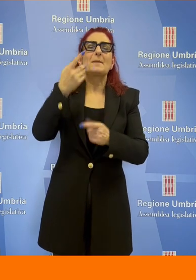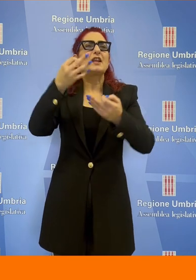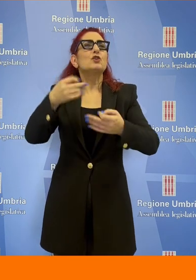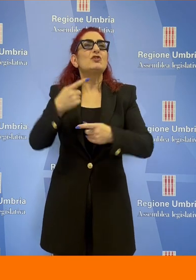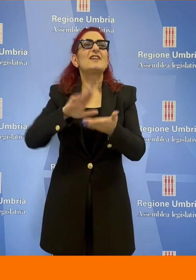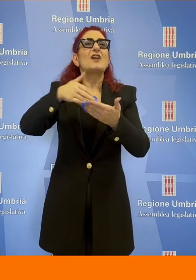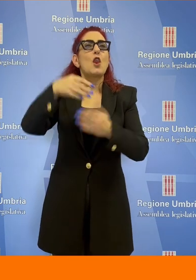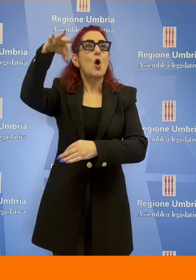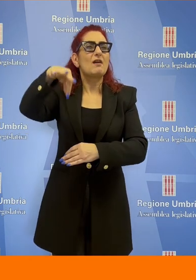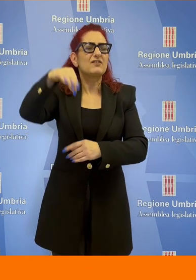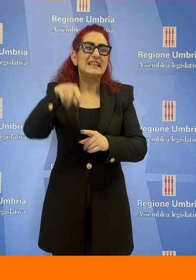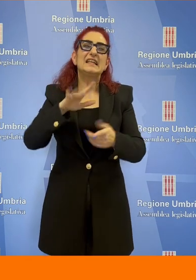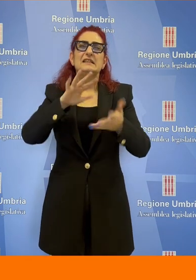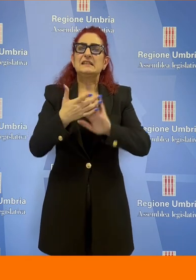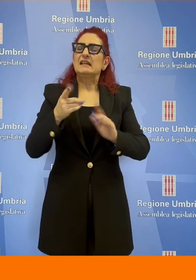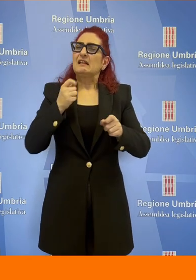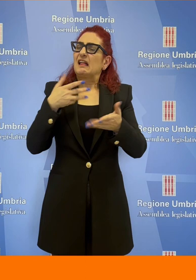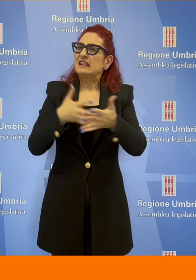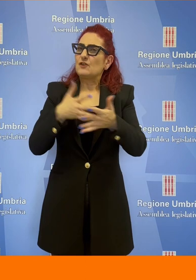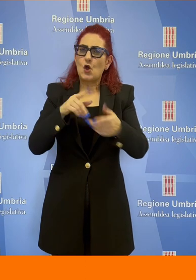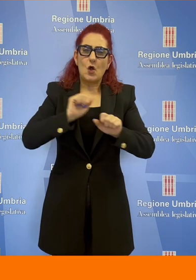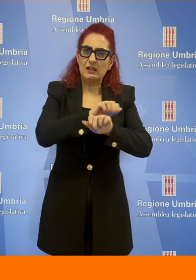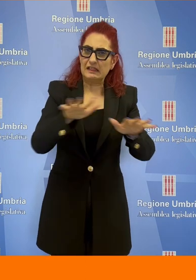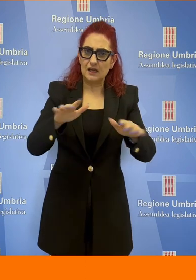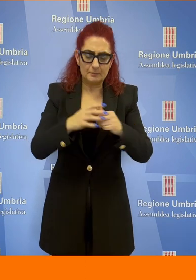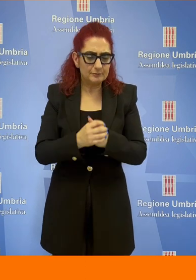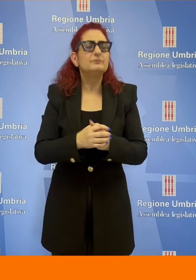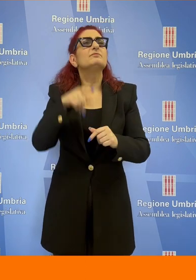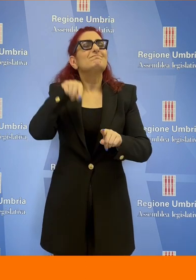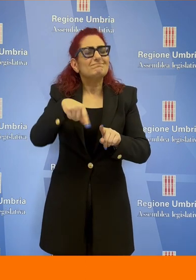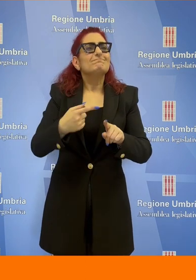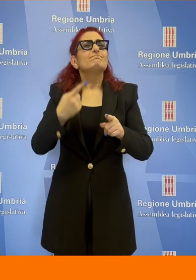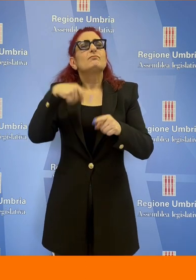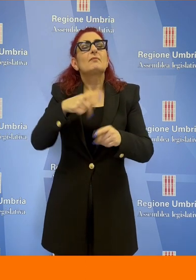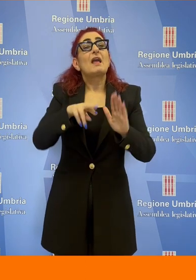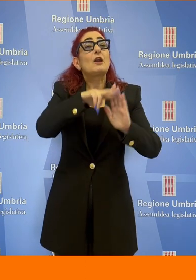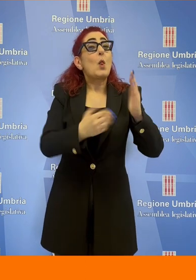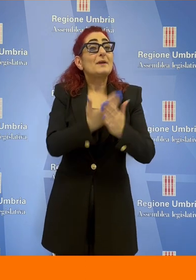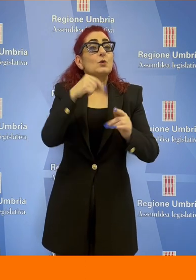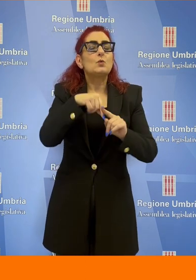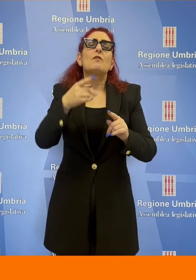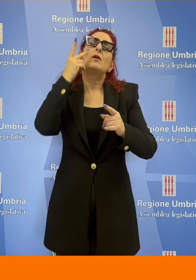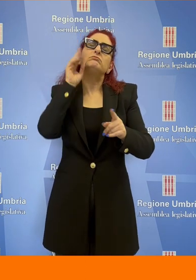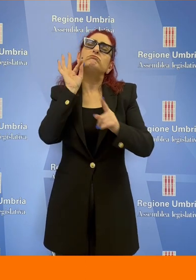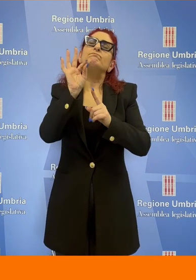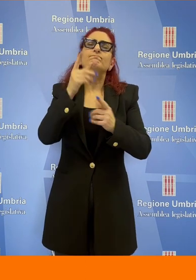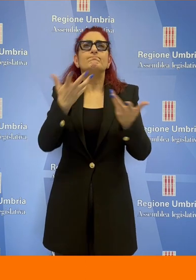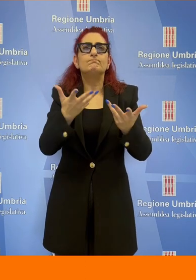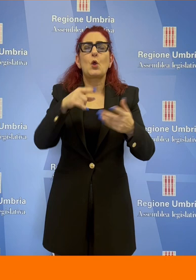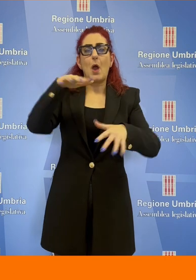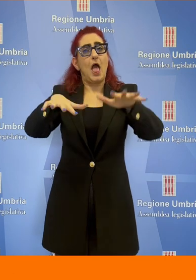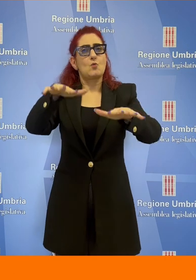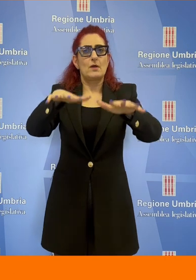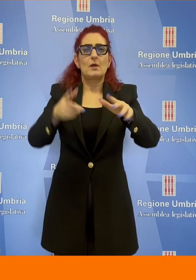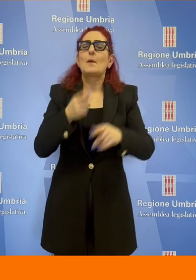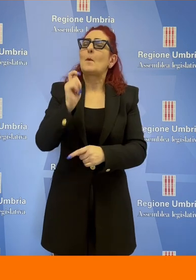canoni potesse creare una situazione di diffuso disagio. Il nuovo regolamento mira a tenere in considerazione l'equità facendo